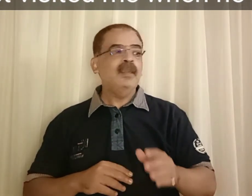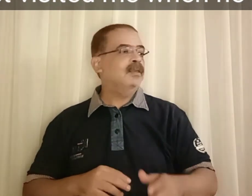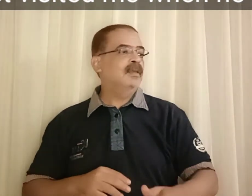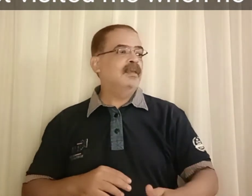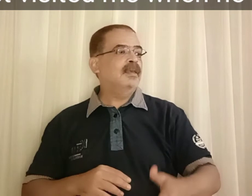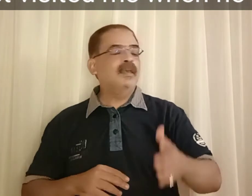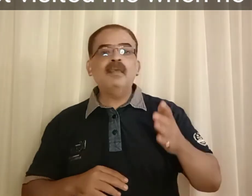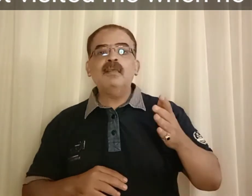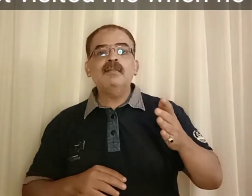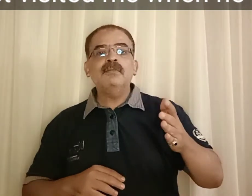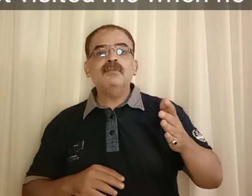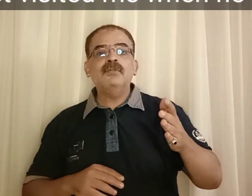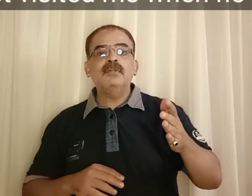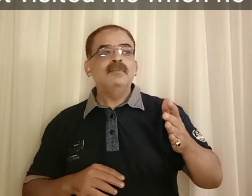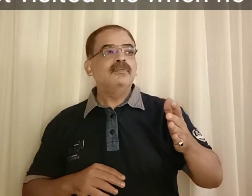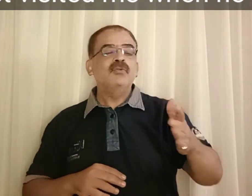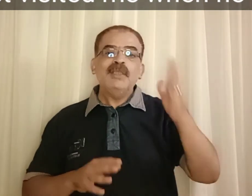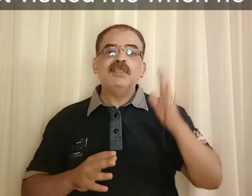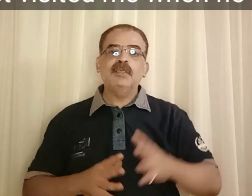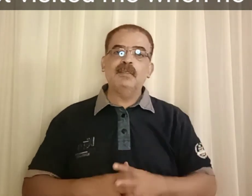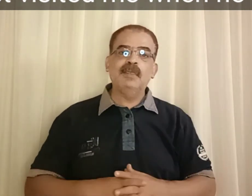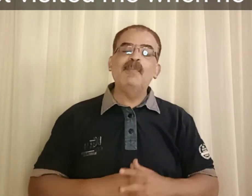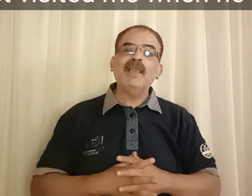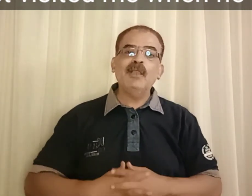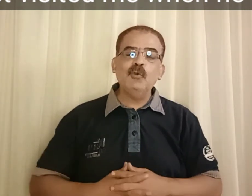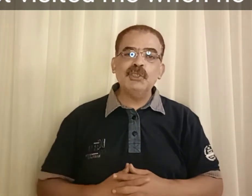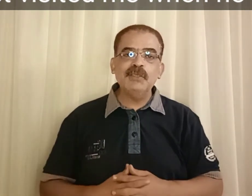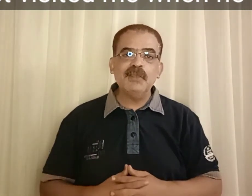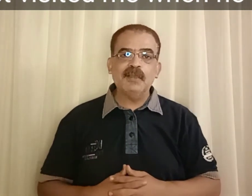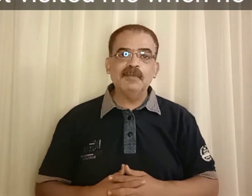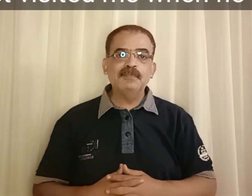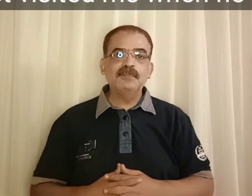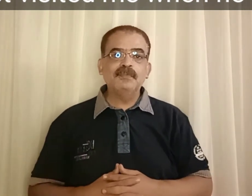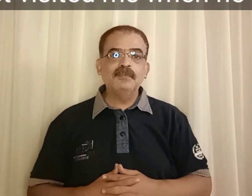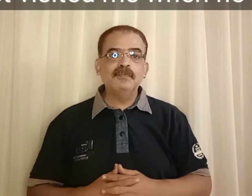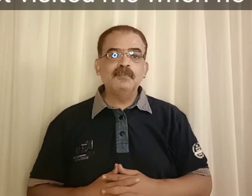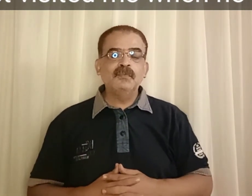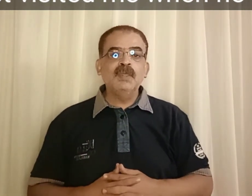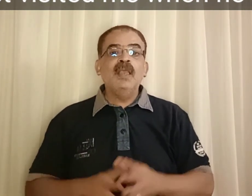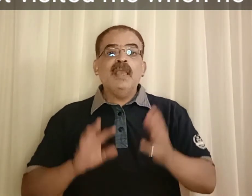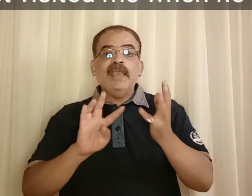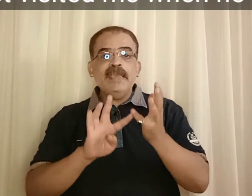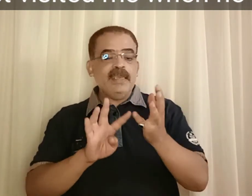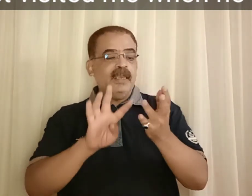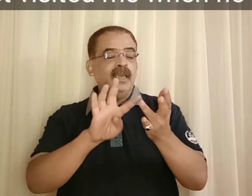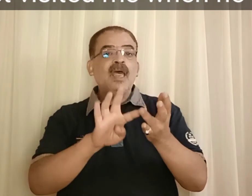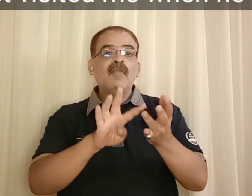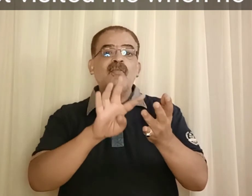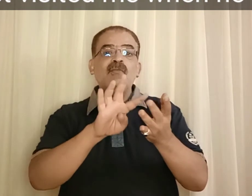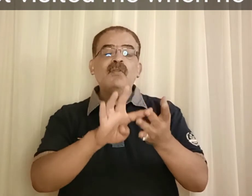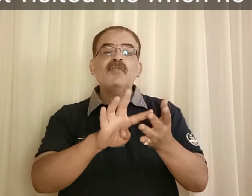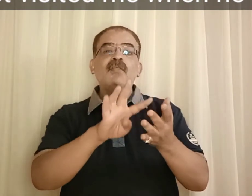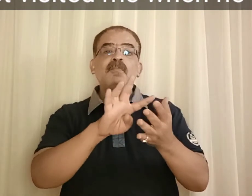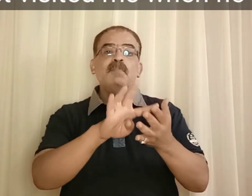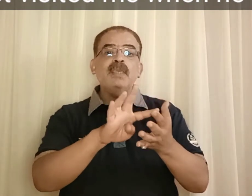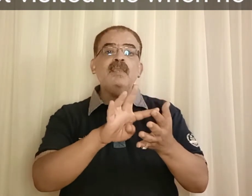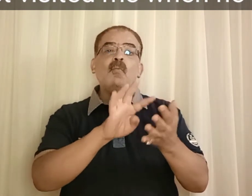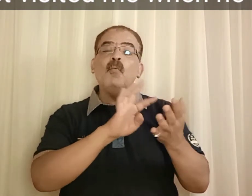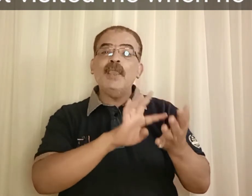20 لما كان عنده عشرين سنة he last visited me when